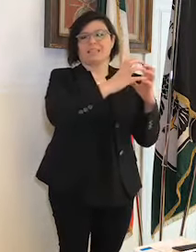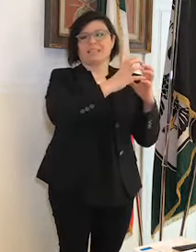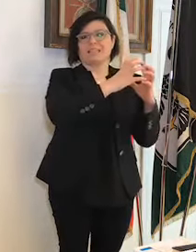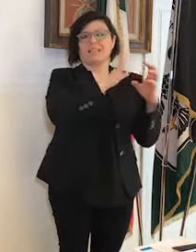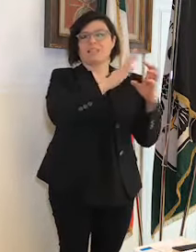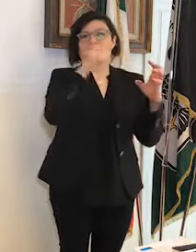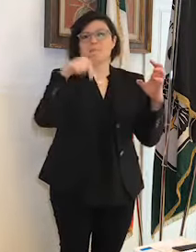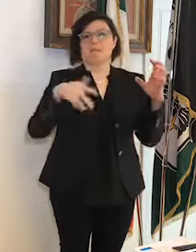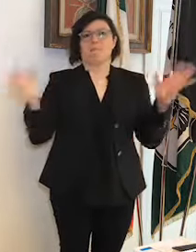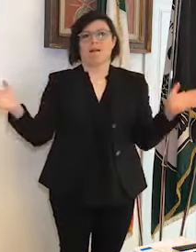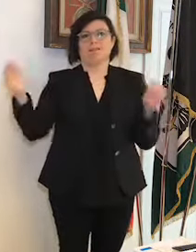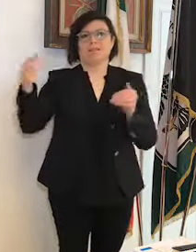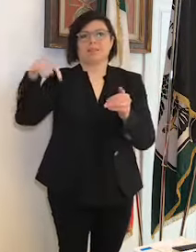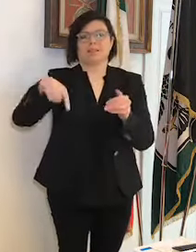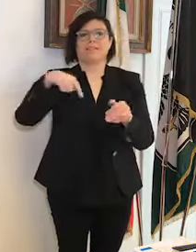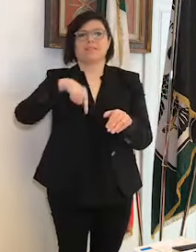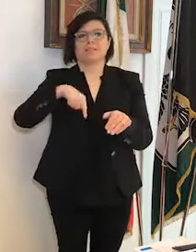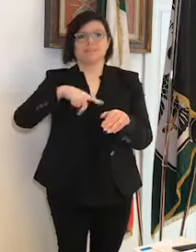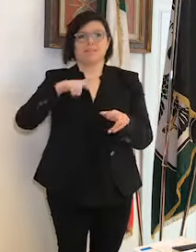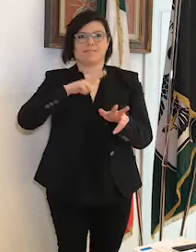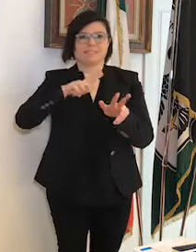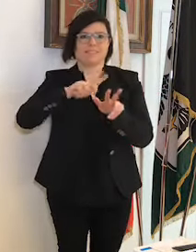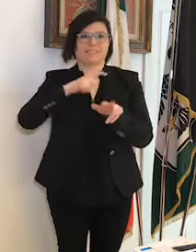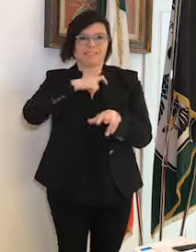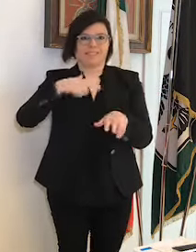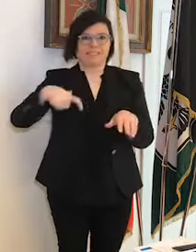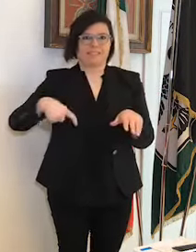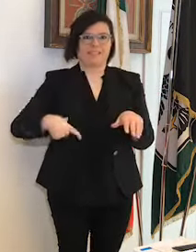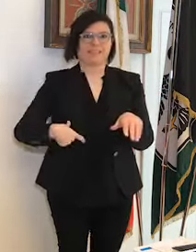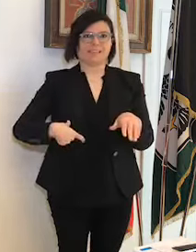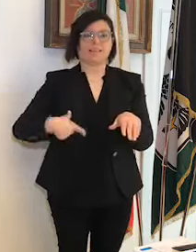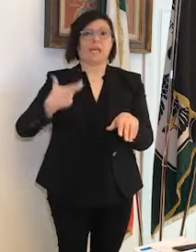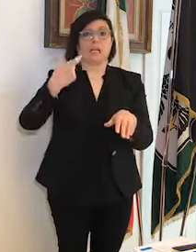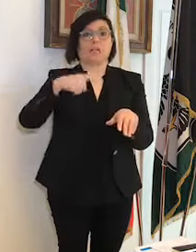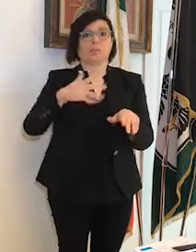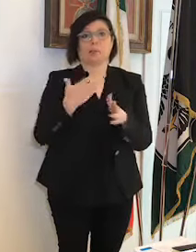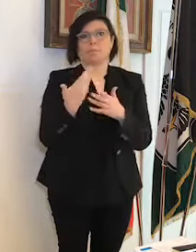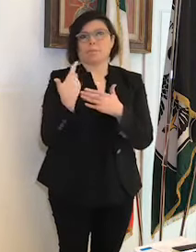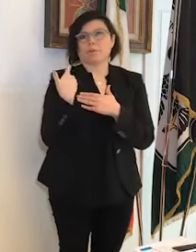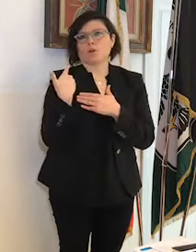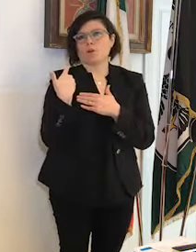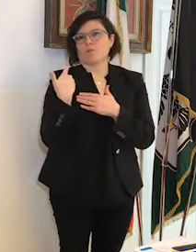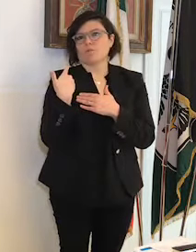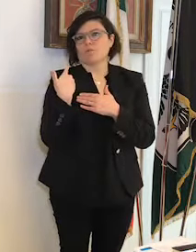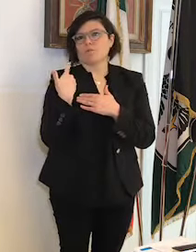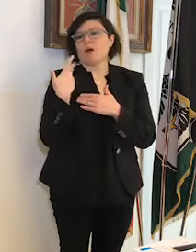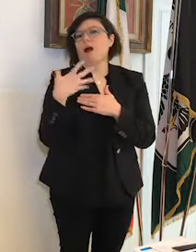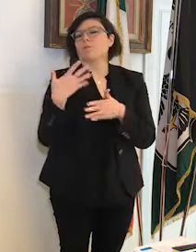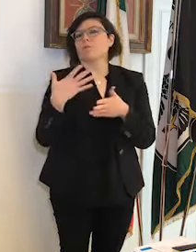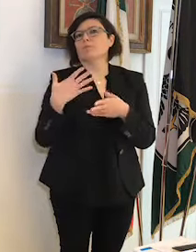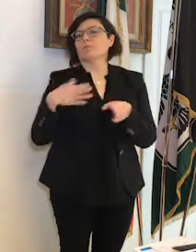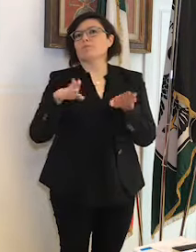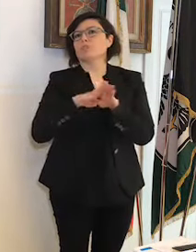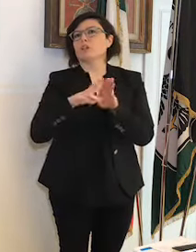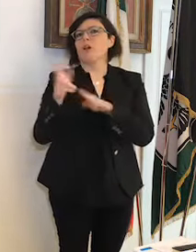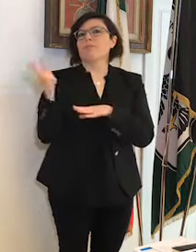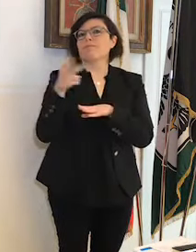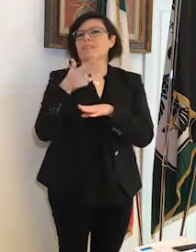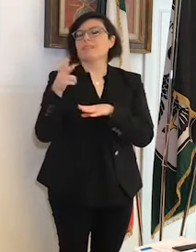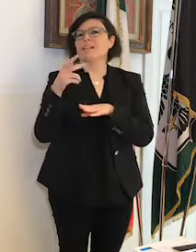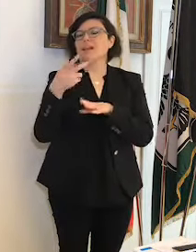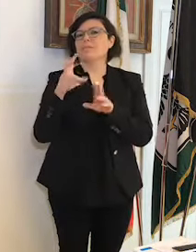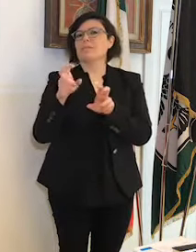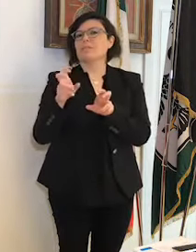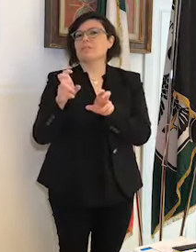mia stanza in qualità di sindaco perché da poco abbiamo finito una trasmissione